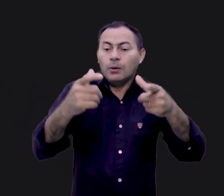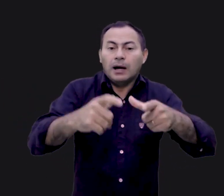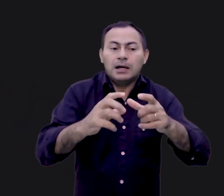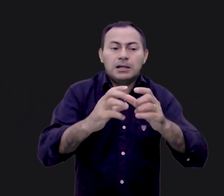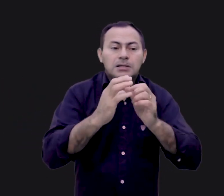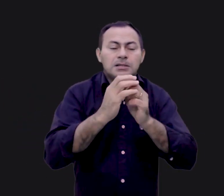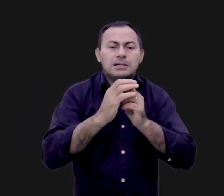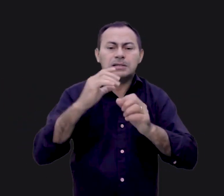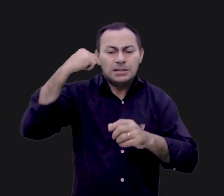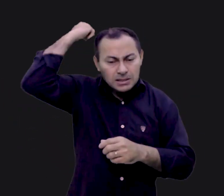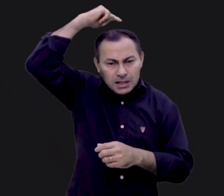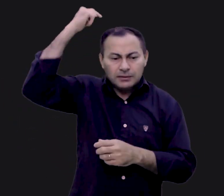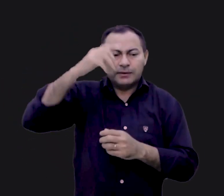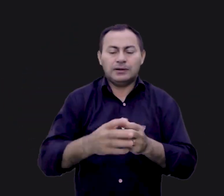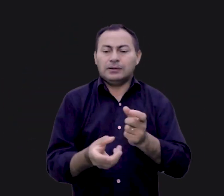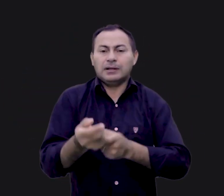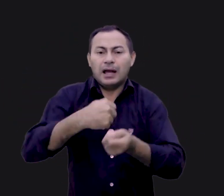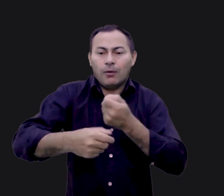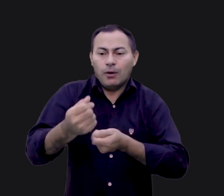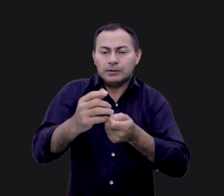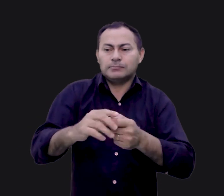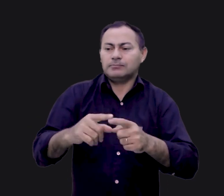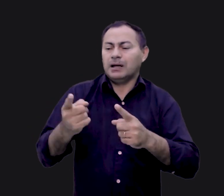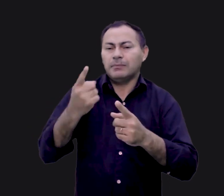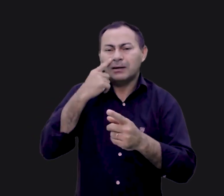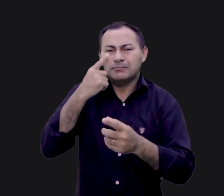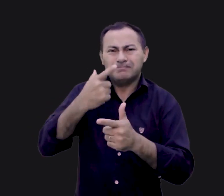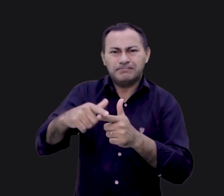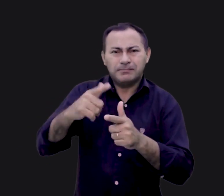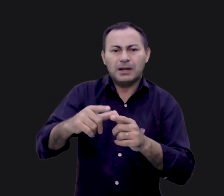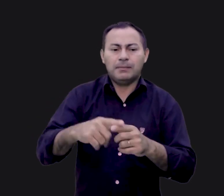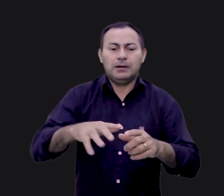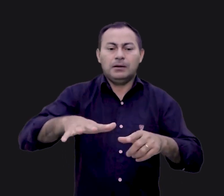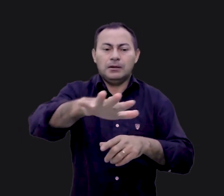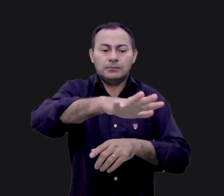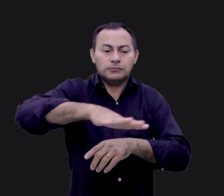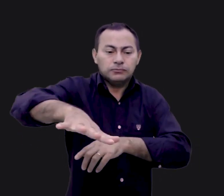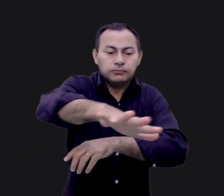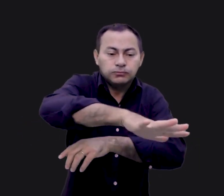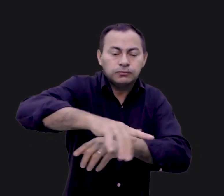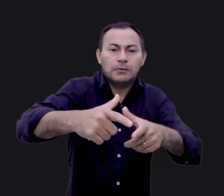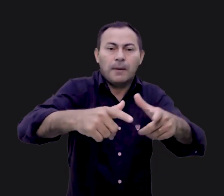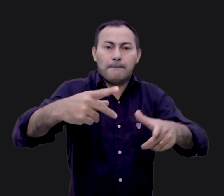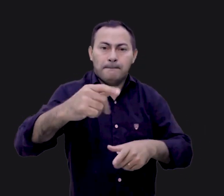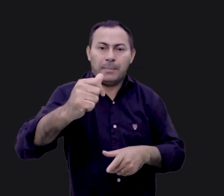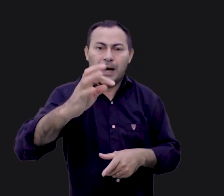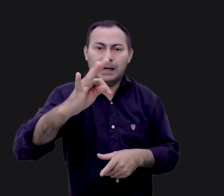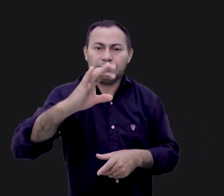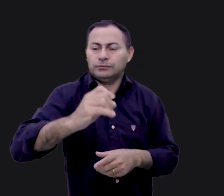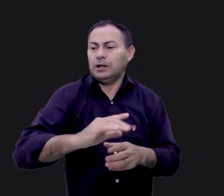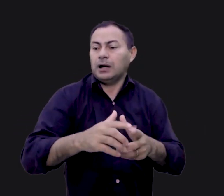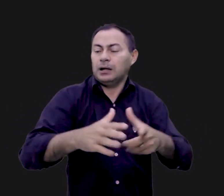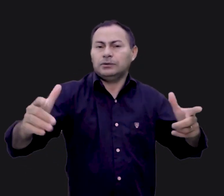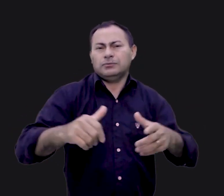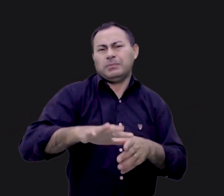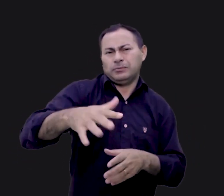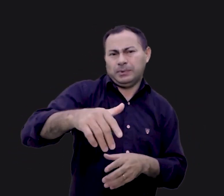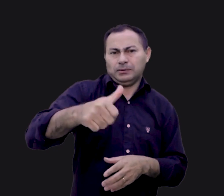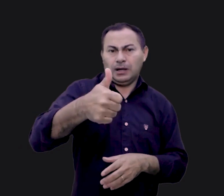santo fazendo lá seus negócios. Mas na tenda de adoração o pátio não era tão grande. Não passava dos quatorze metros de largura.